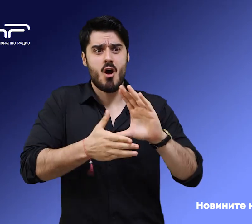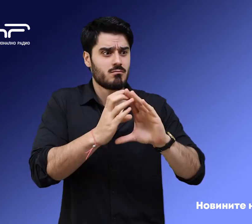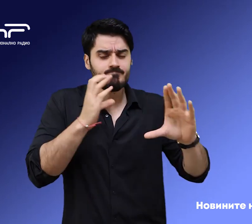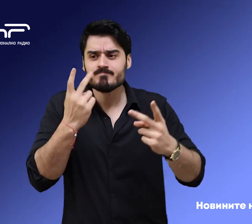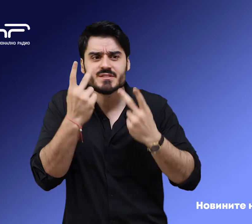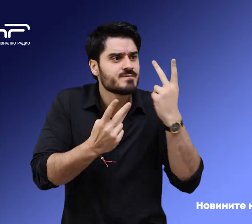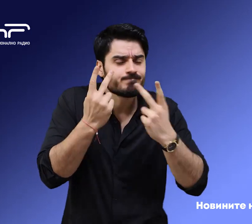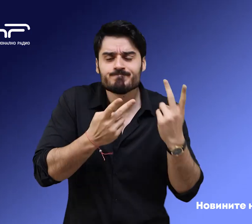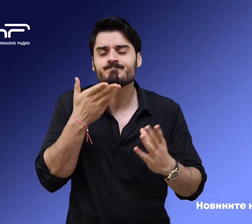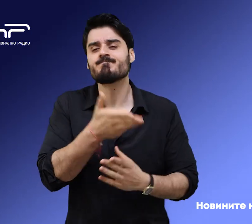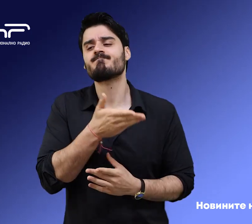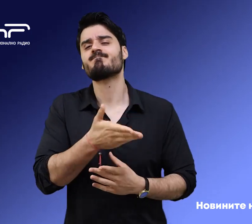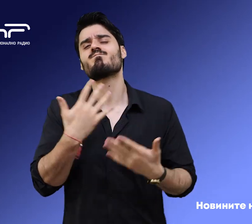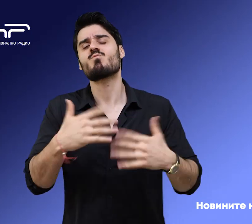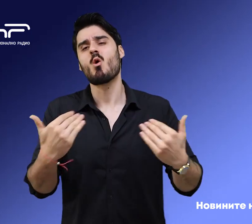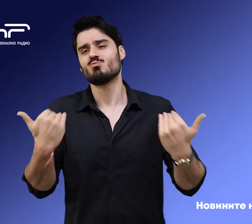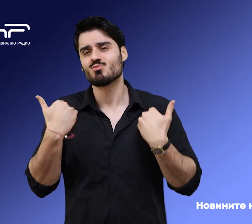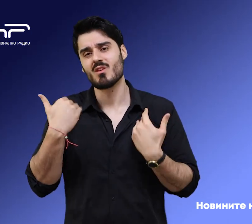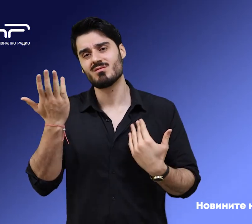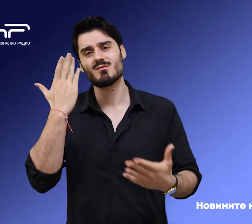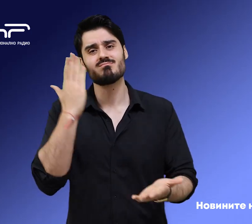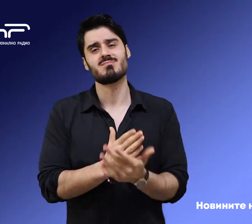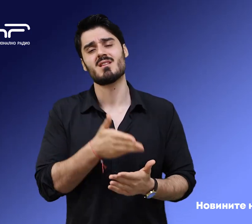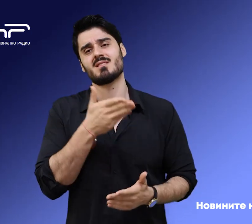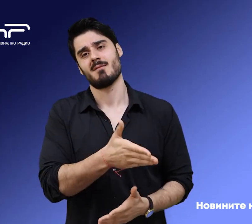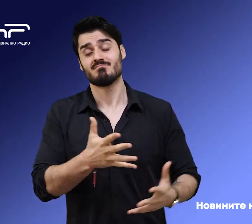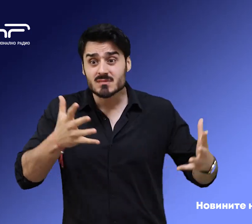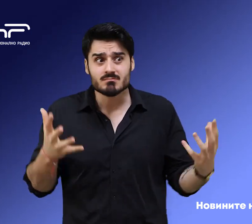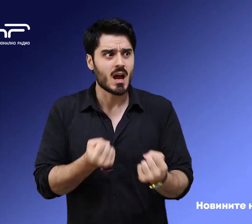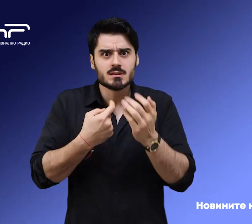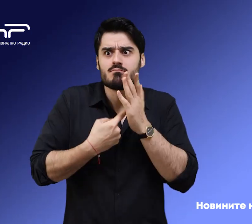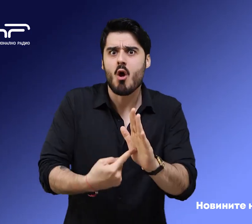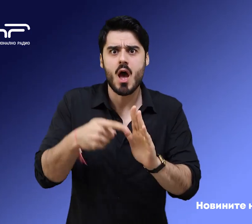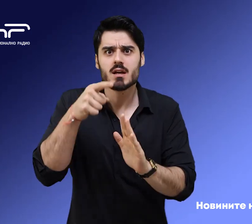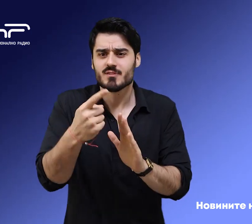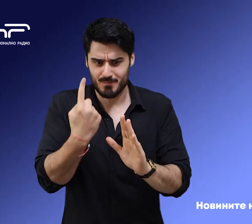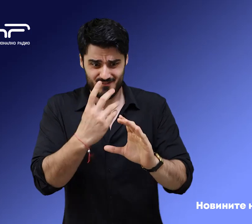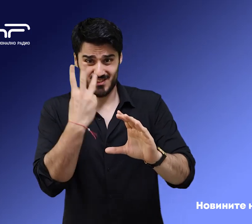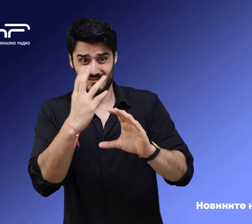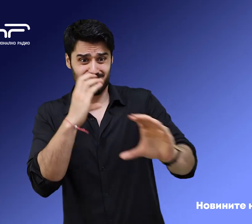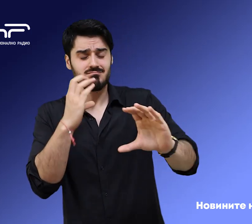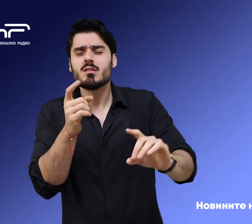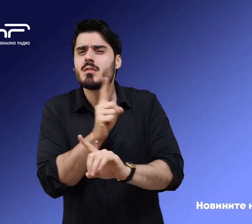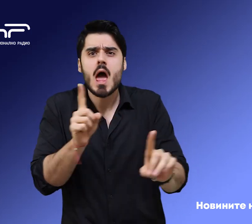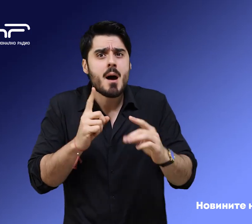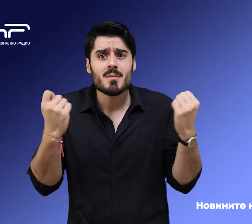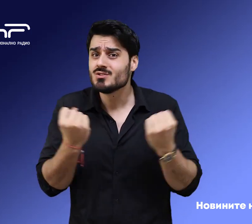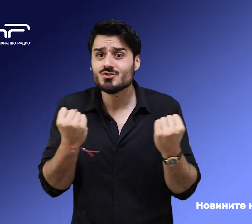свидетели във влака са пътували много студенти. Спасители се общават, че от първите три вагона на влака няма живи пътници. Един от